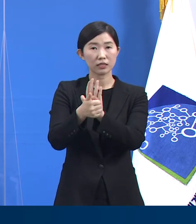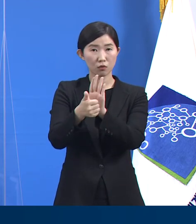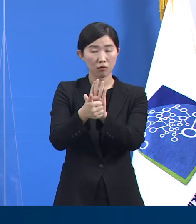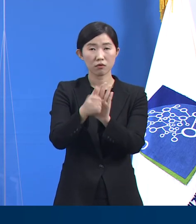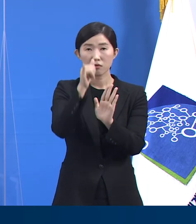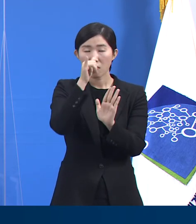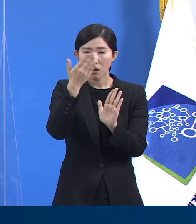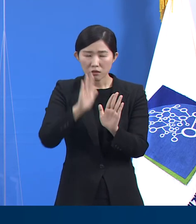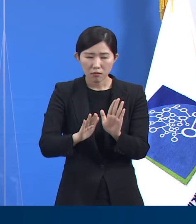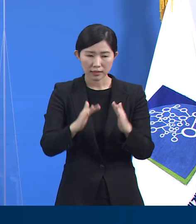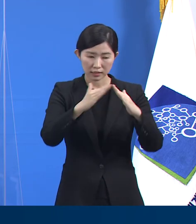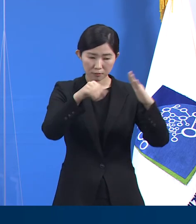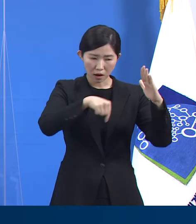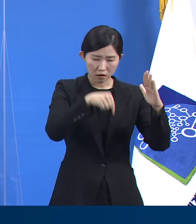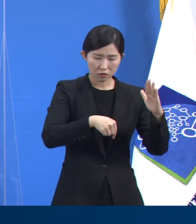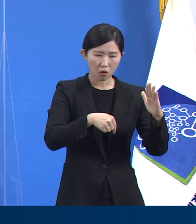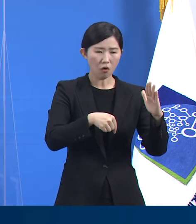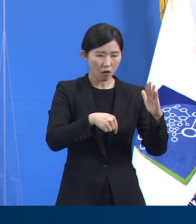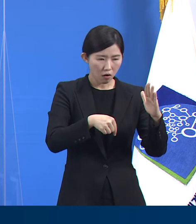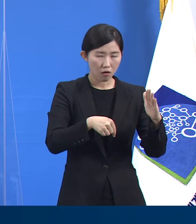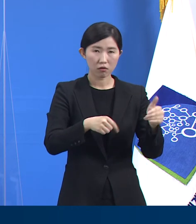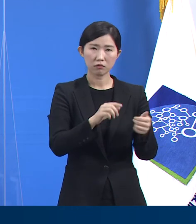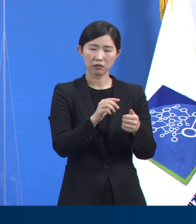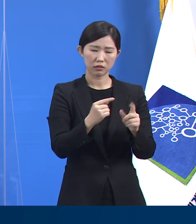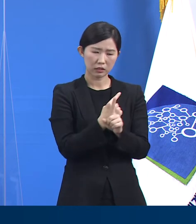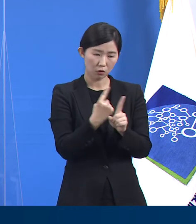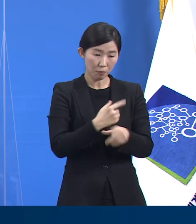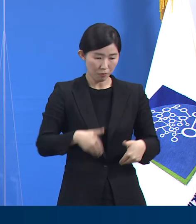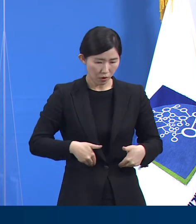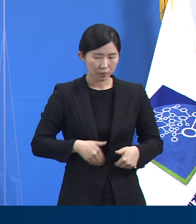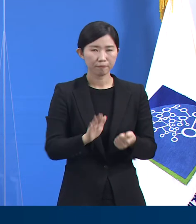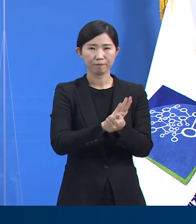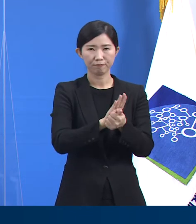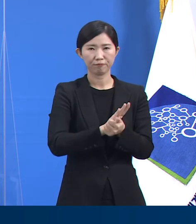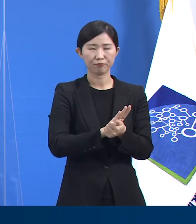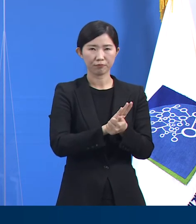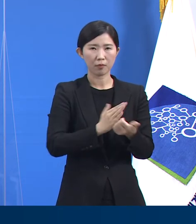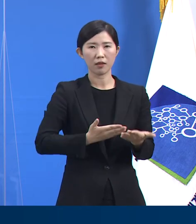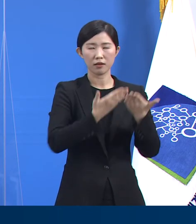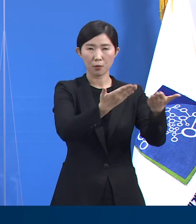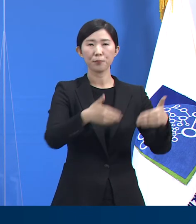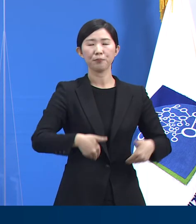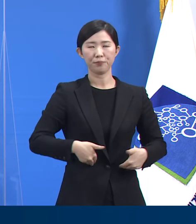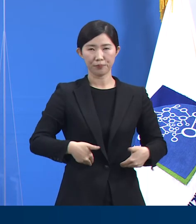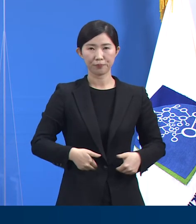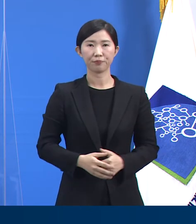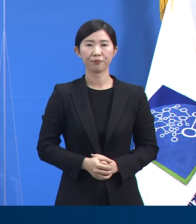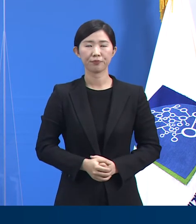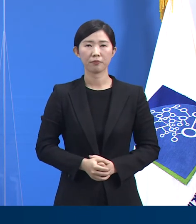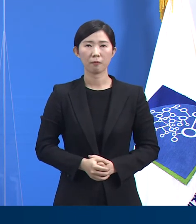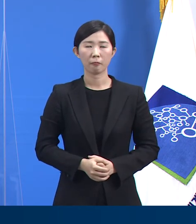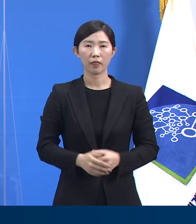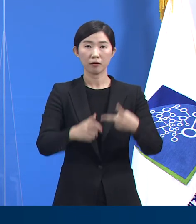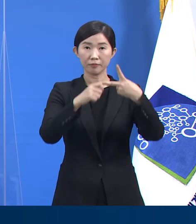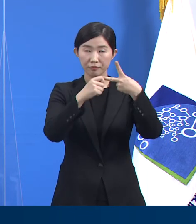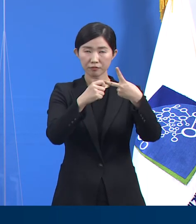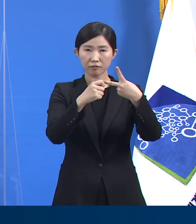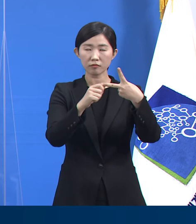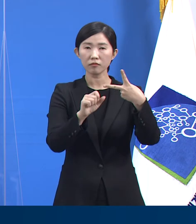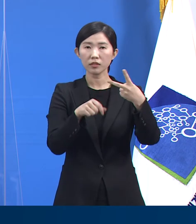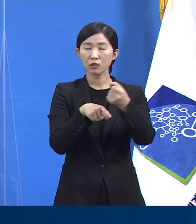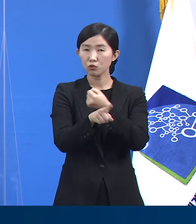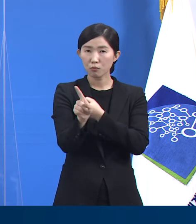서비스를 제공할 책무가 있다고 판단했습니다. 둘째, 혹시 있을 수 있는